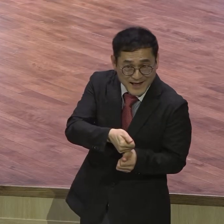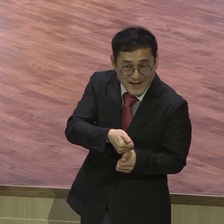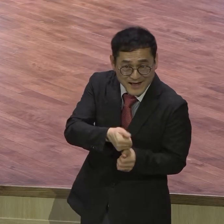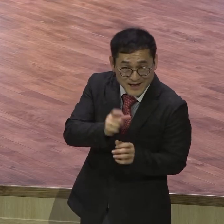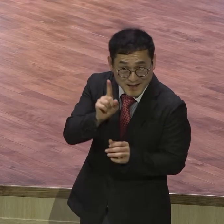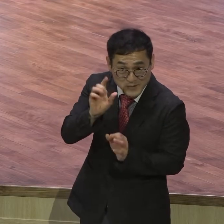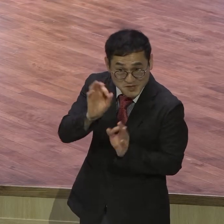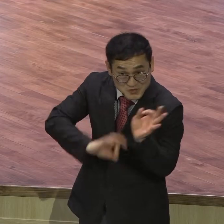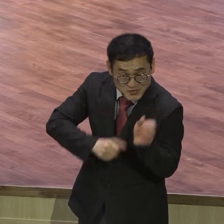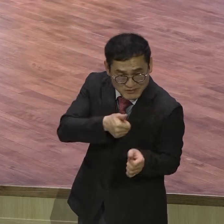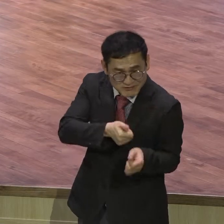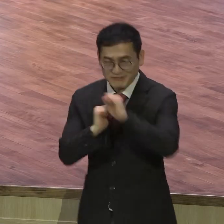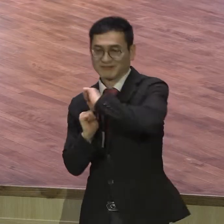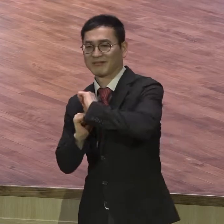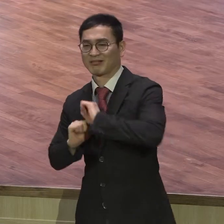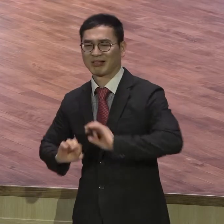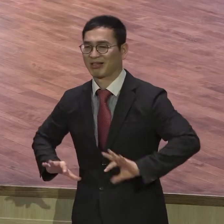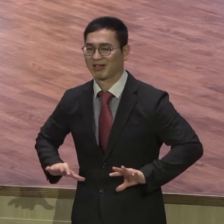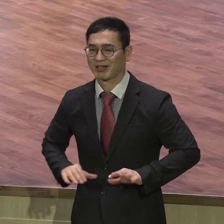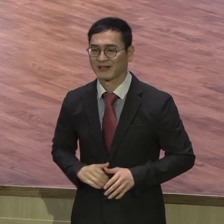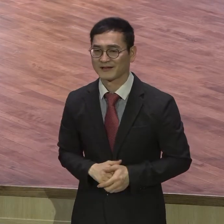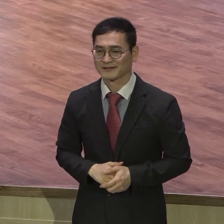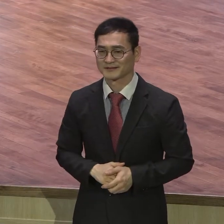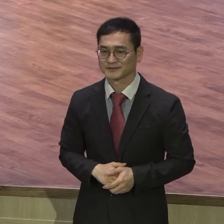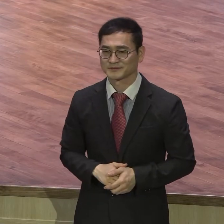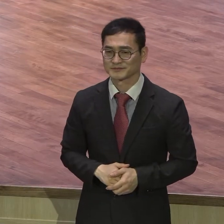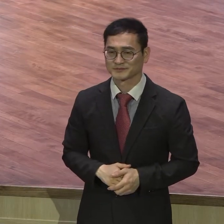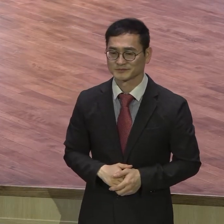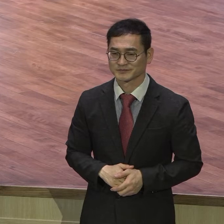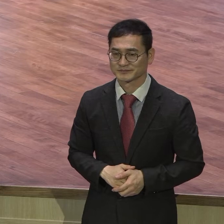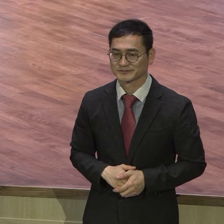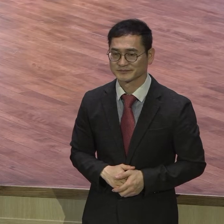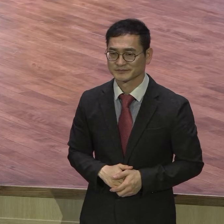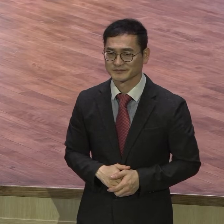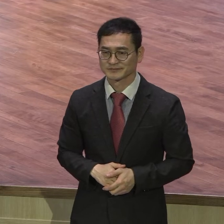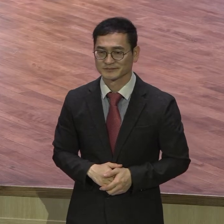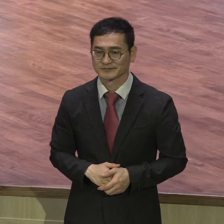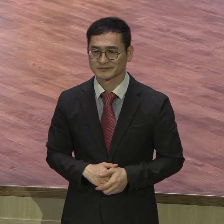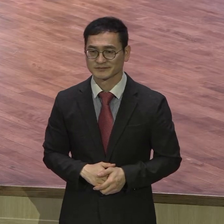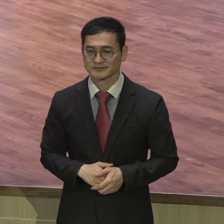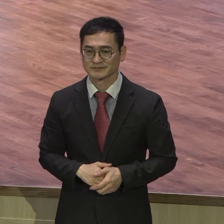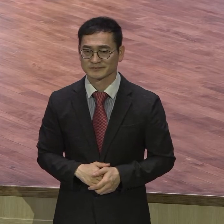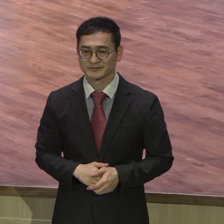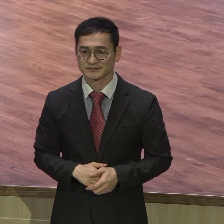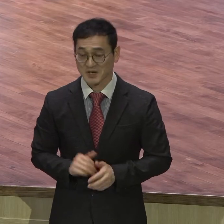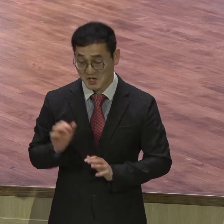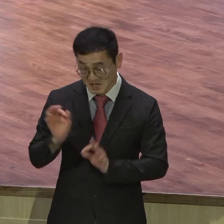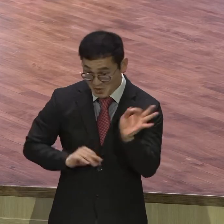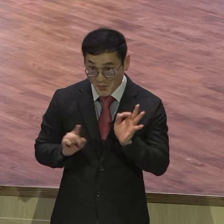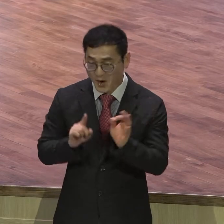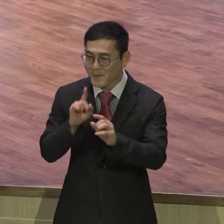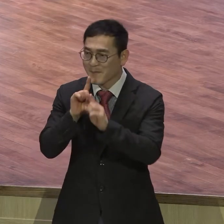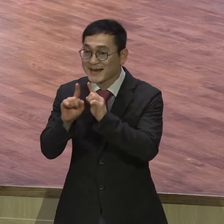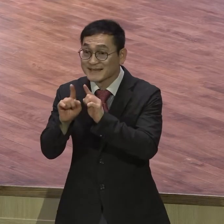결정적 악수 악수를 뜨는 것이 말씀에 불순종 하는 거예요. 이래저래 합리화해버려 그냥